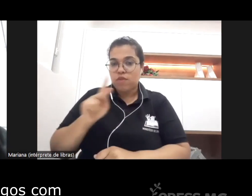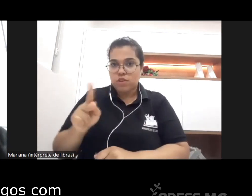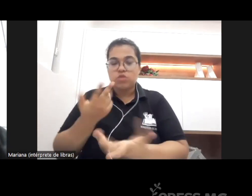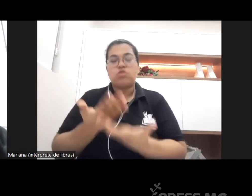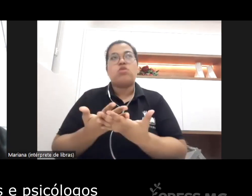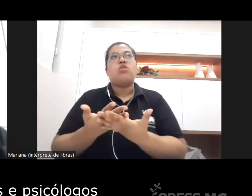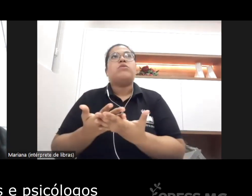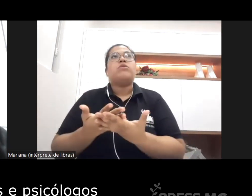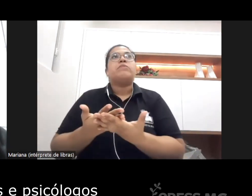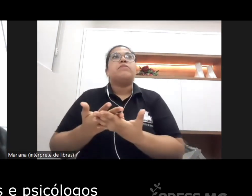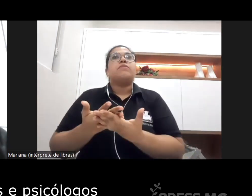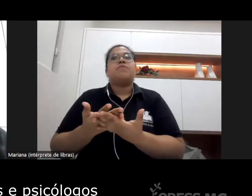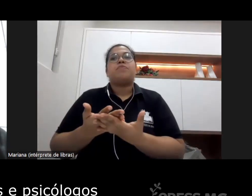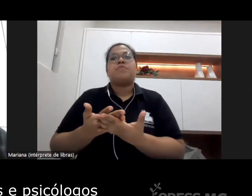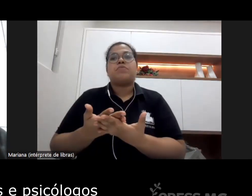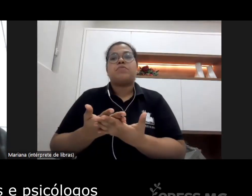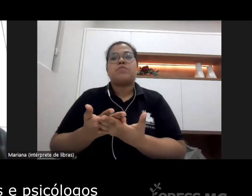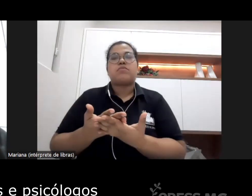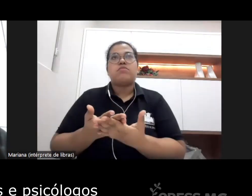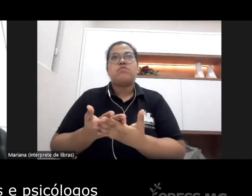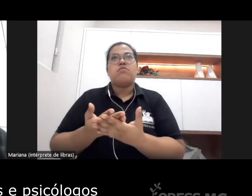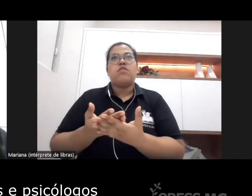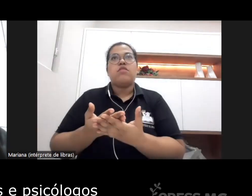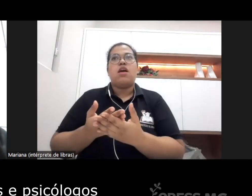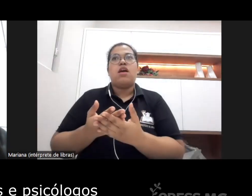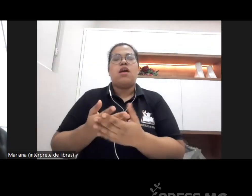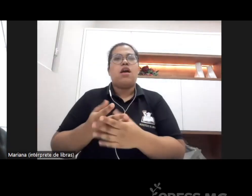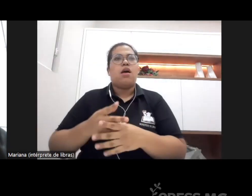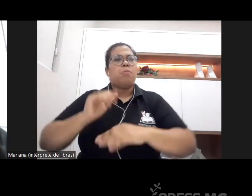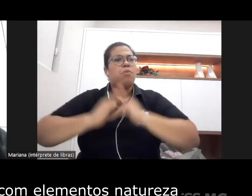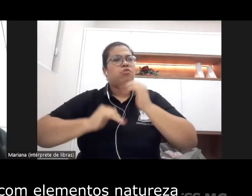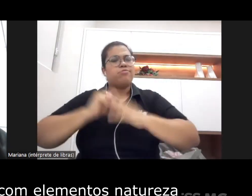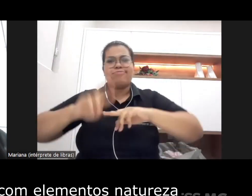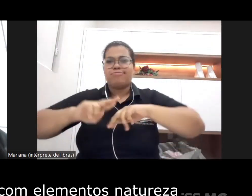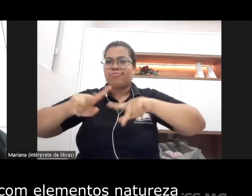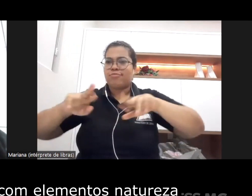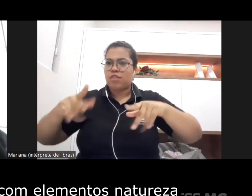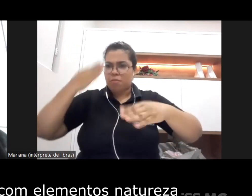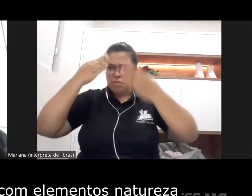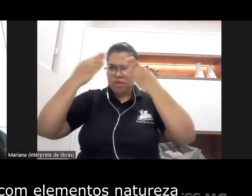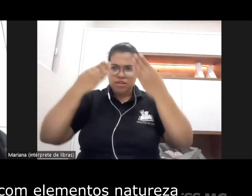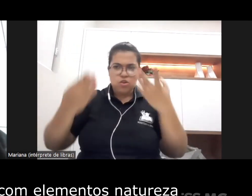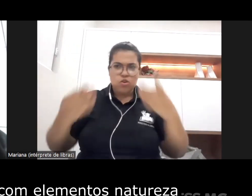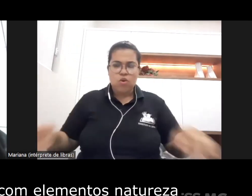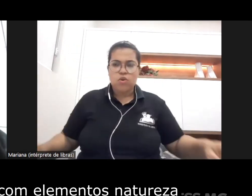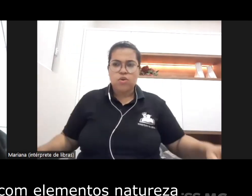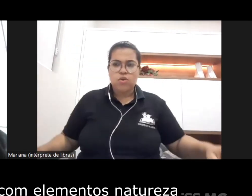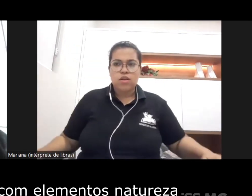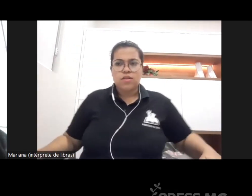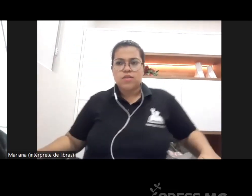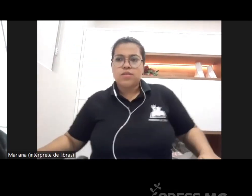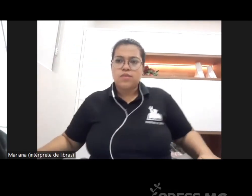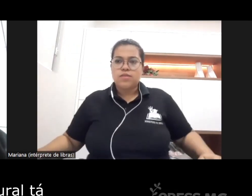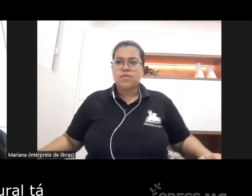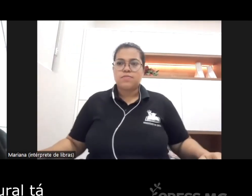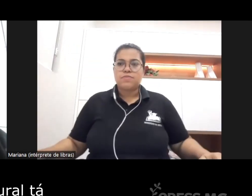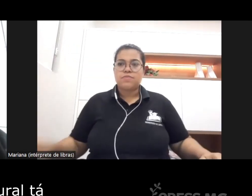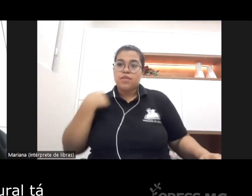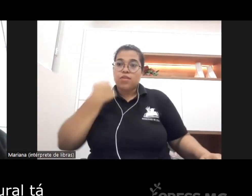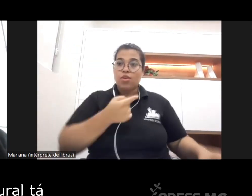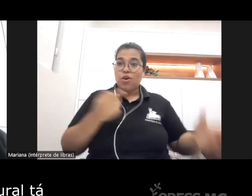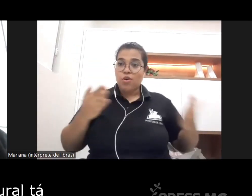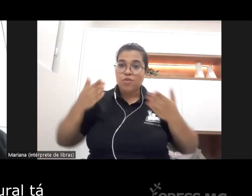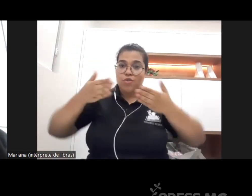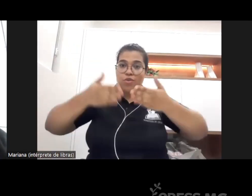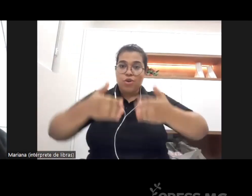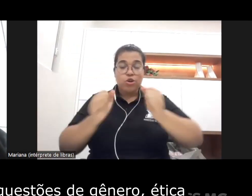supervisores e psicólogos nós estamos atuando com elementos de natureza cultural